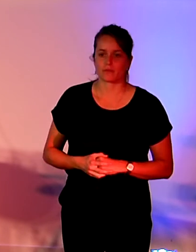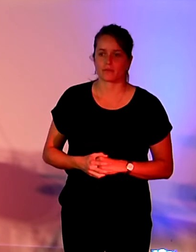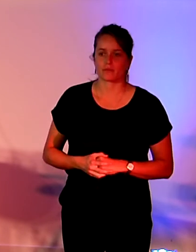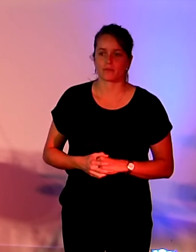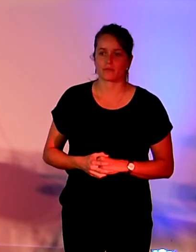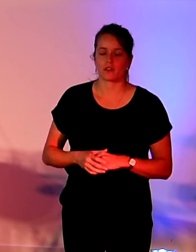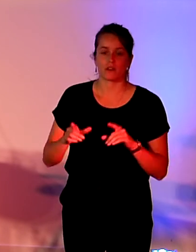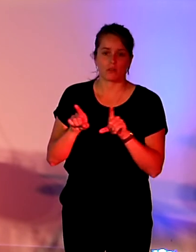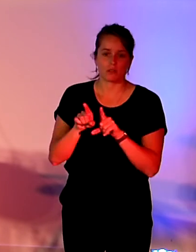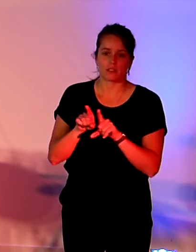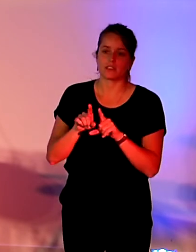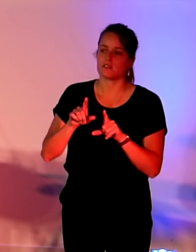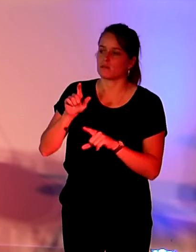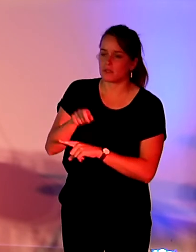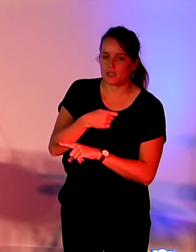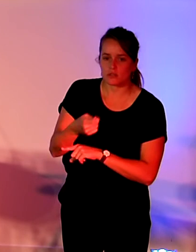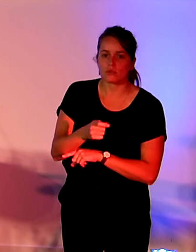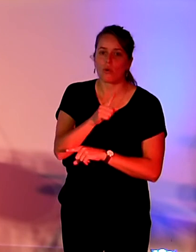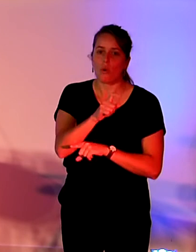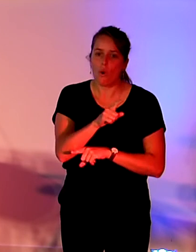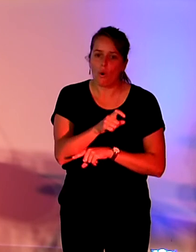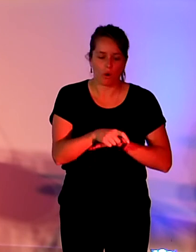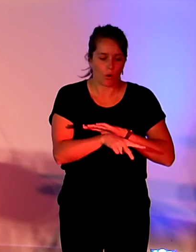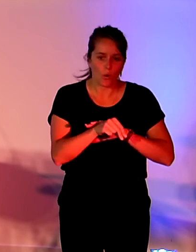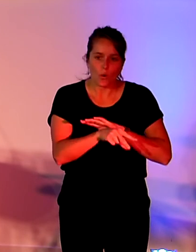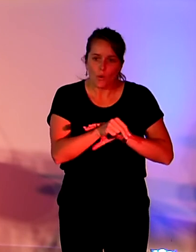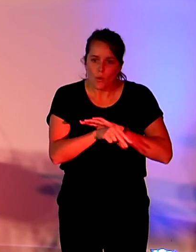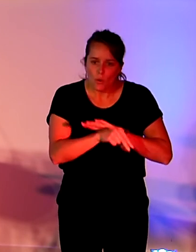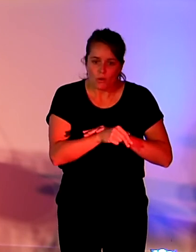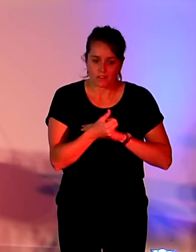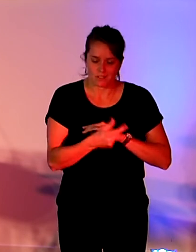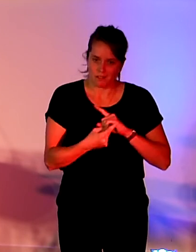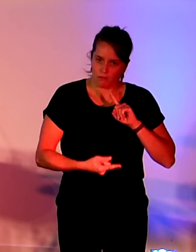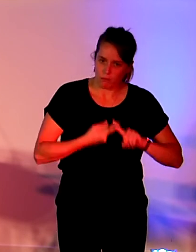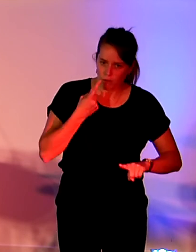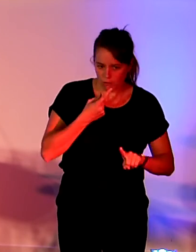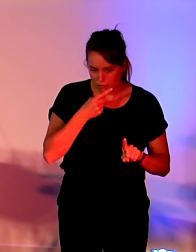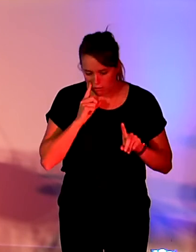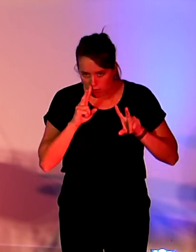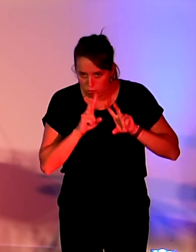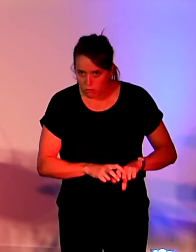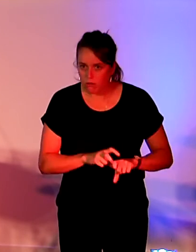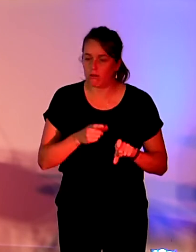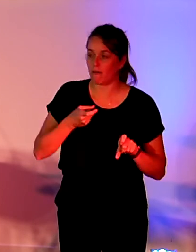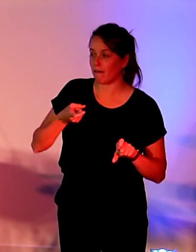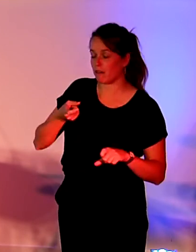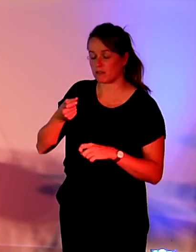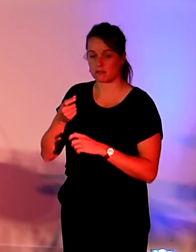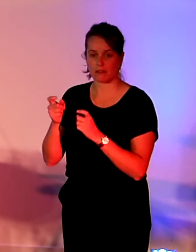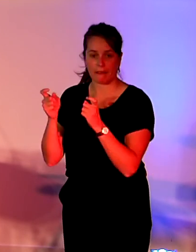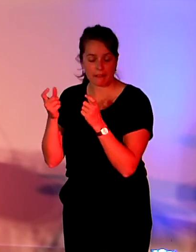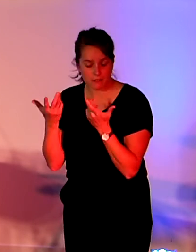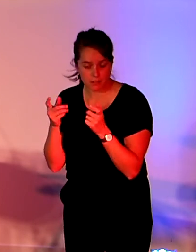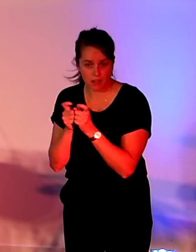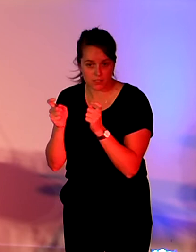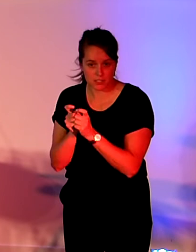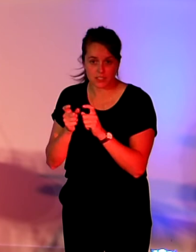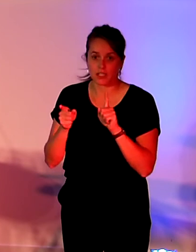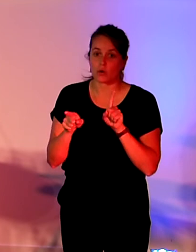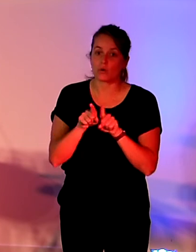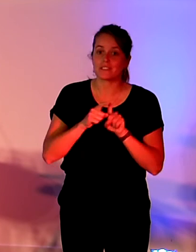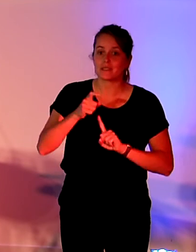la consommation de ressources en eau, en électricité, en terres rares, en métaux rares, dans le calcul de cette empreinte